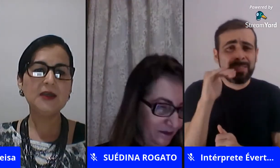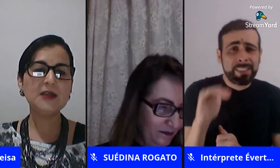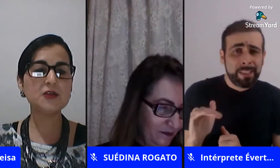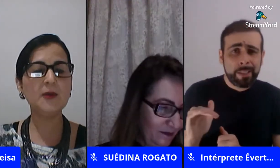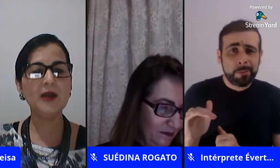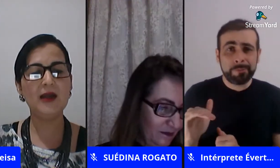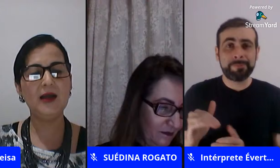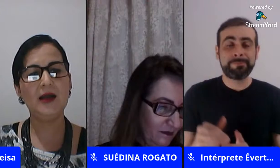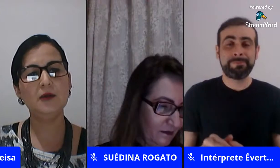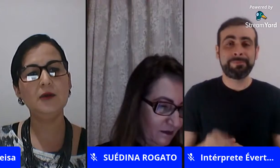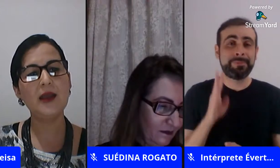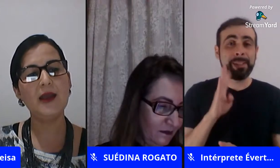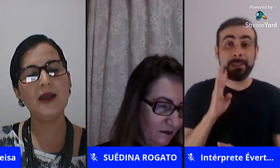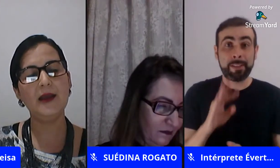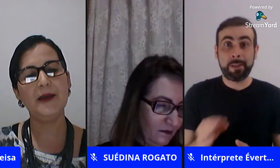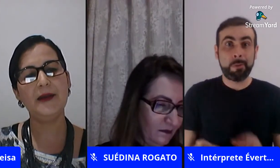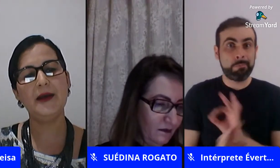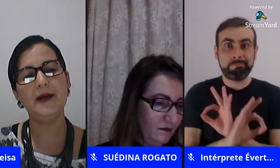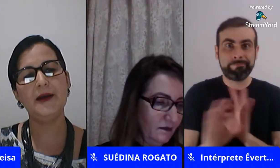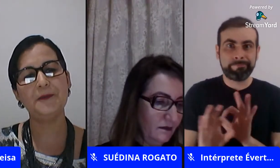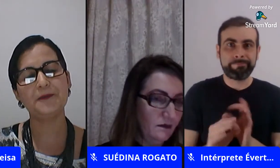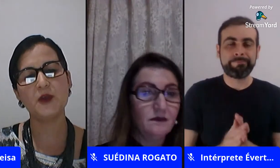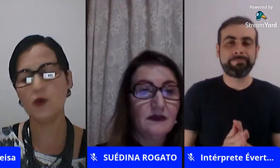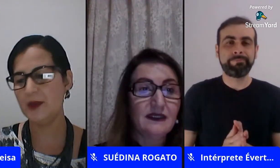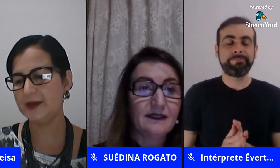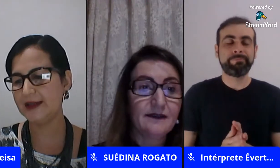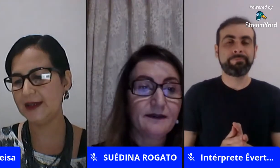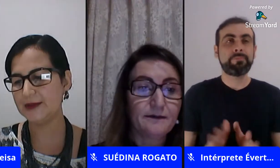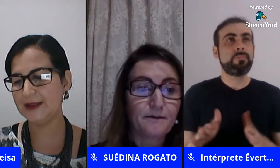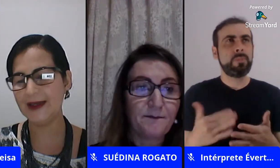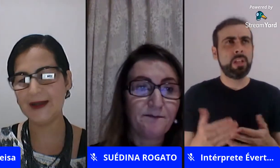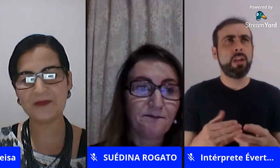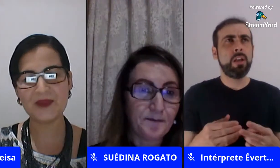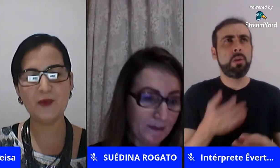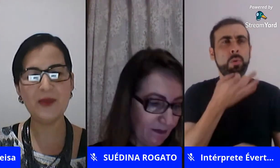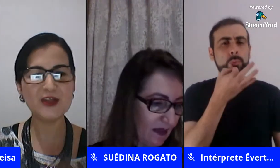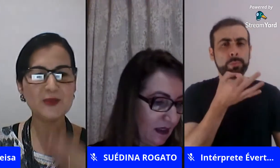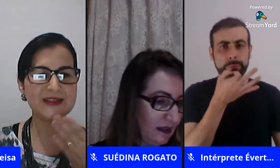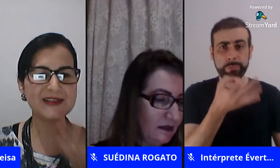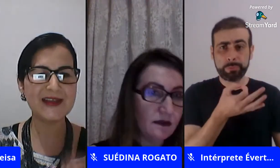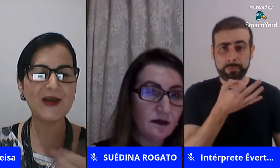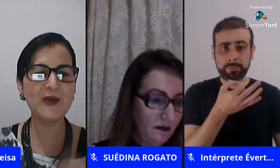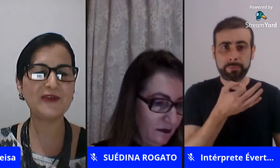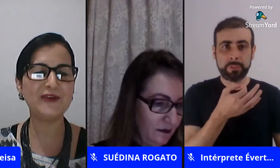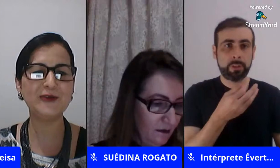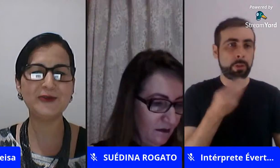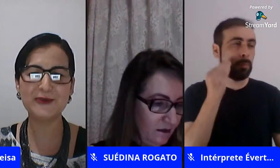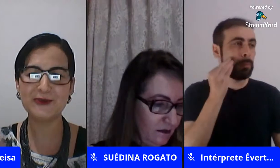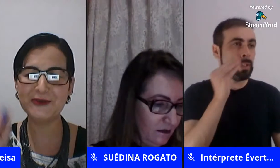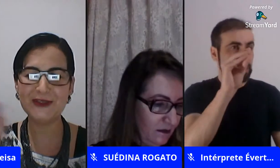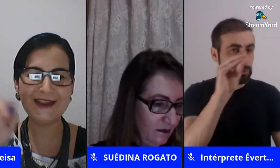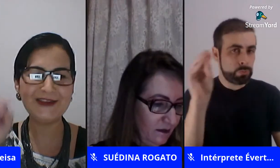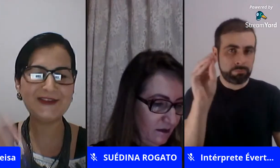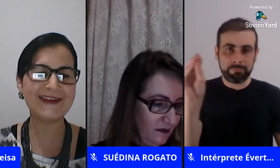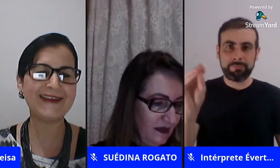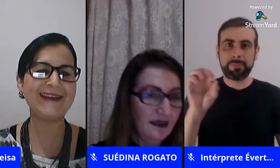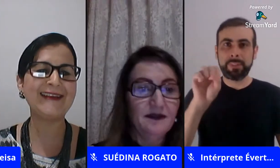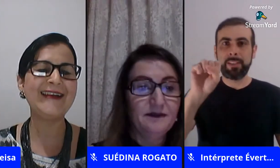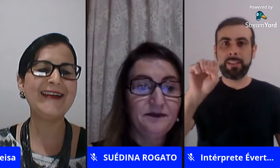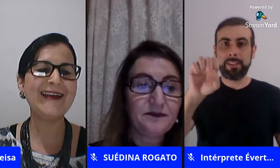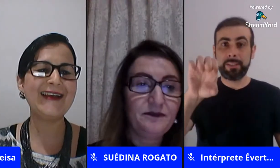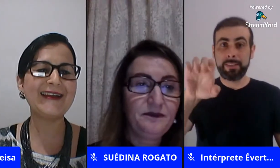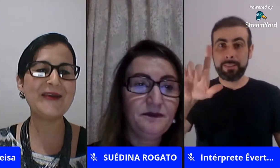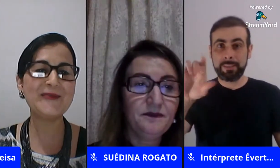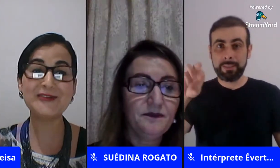legal e sobre a o comentário da um beijo para a Selma que falou do livro